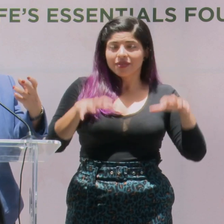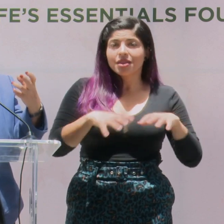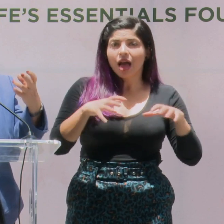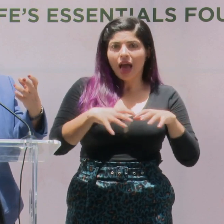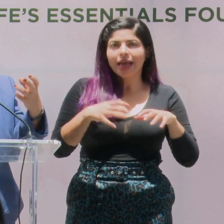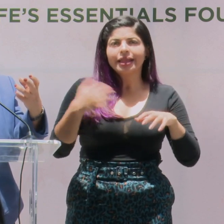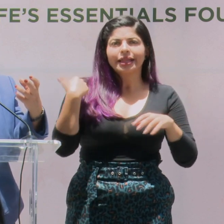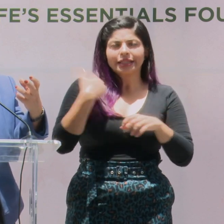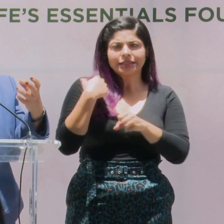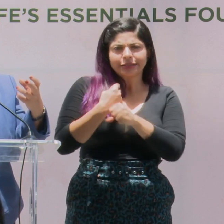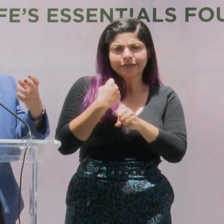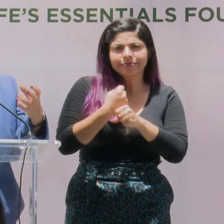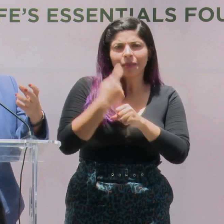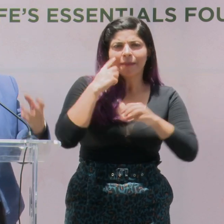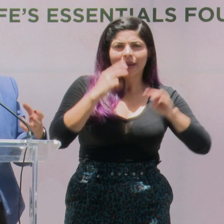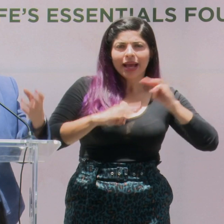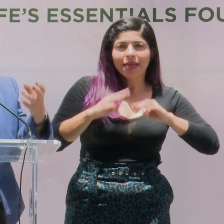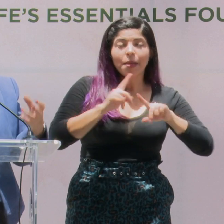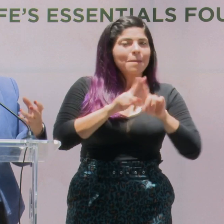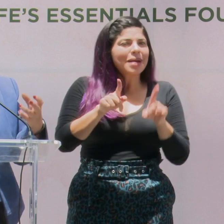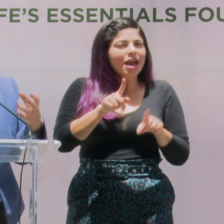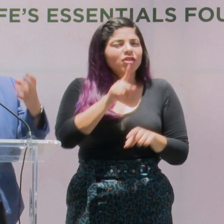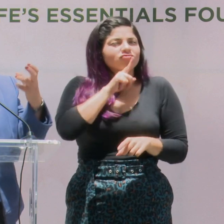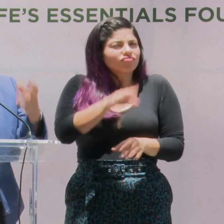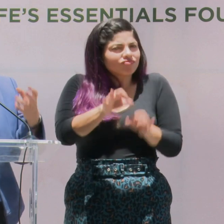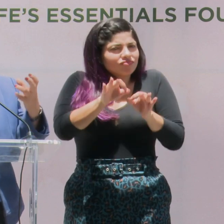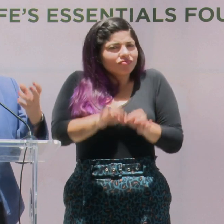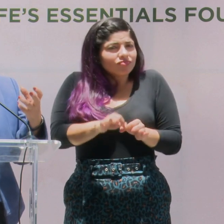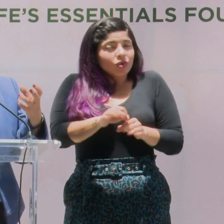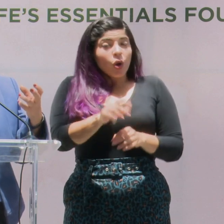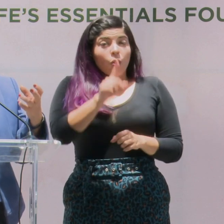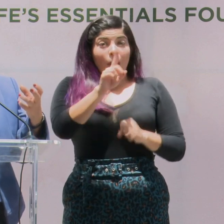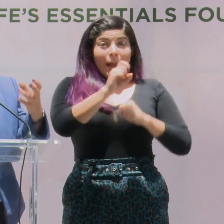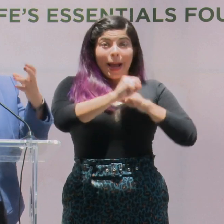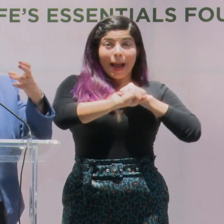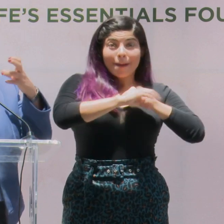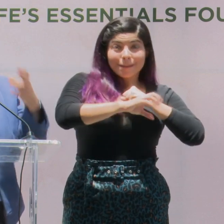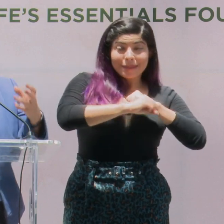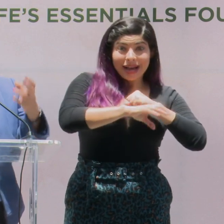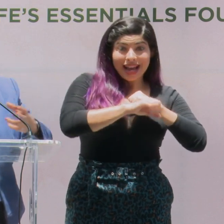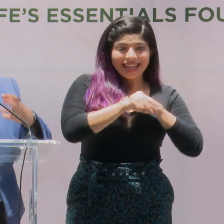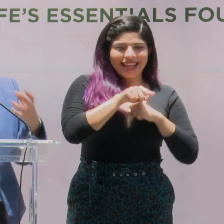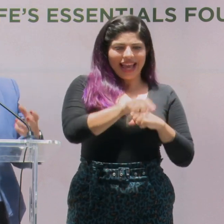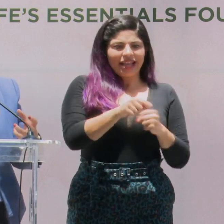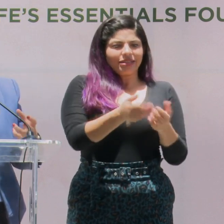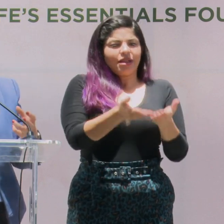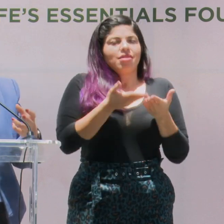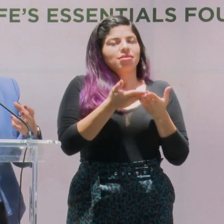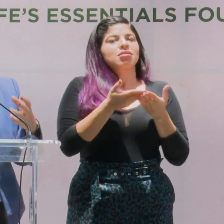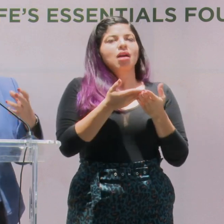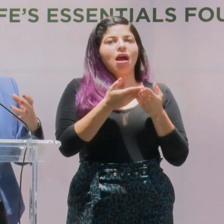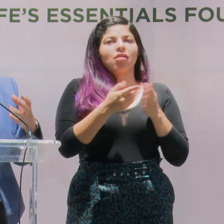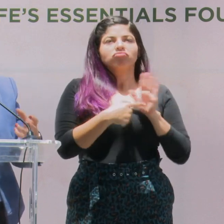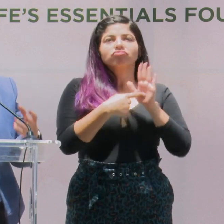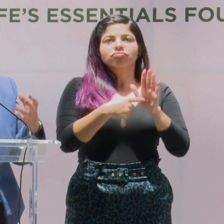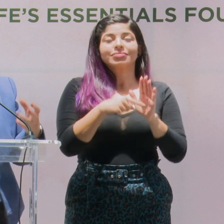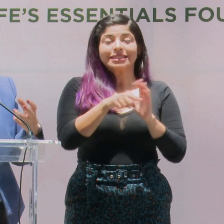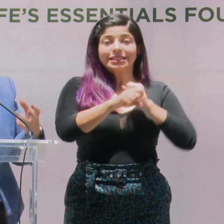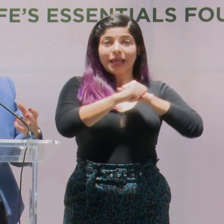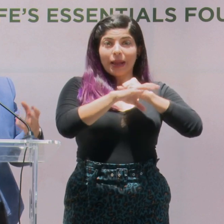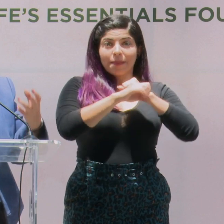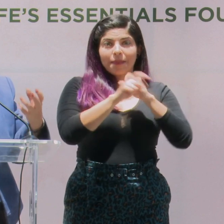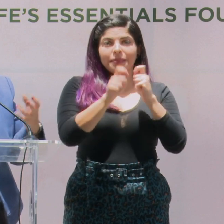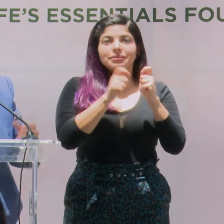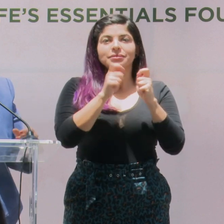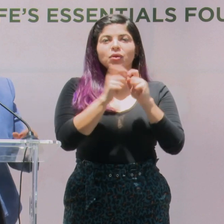que hacemos de mercadeo, pero definitivamente una campaña es la que nos va a la sombrilla. Y esa campaña